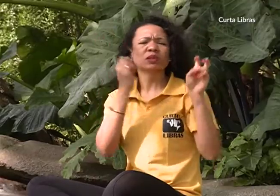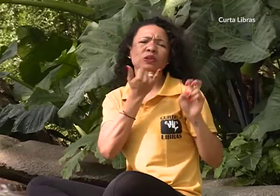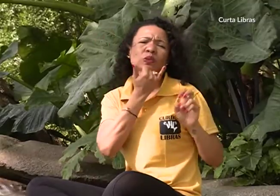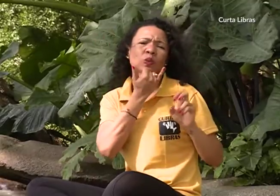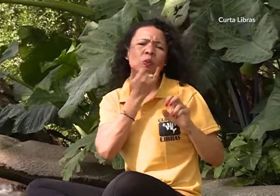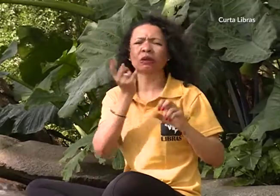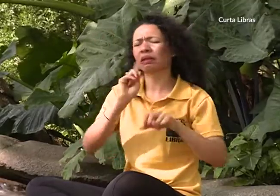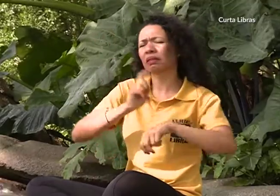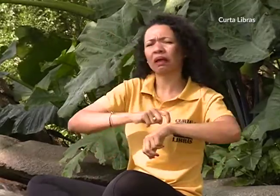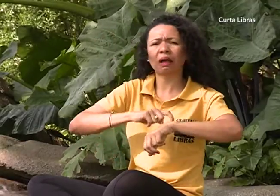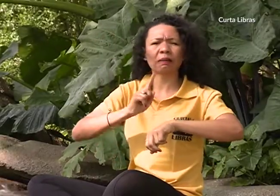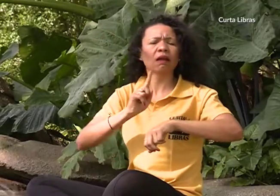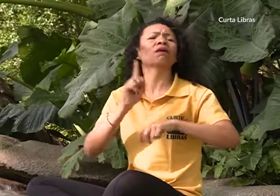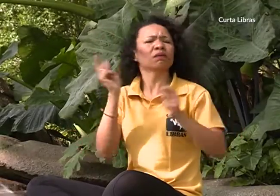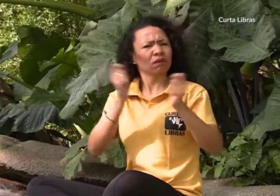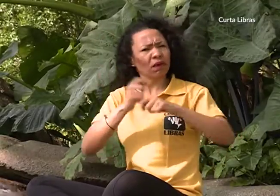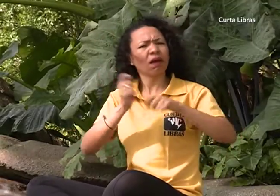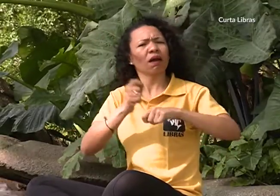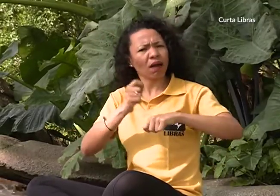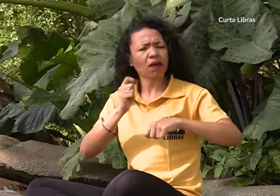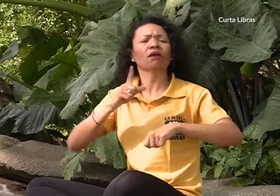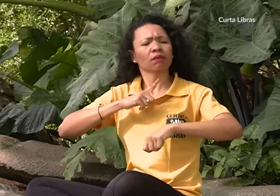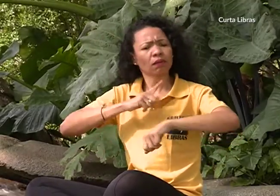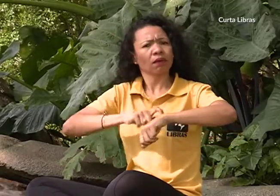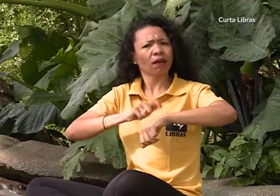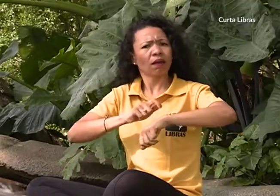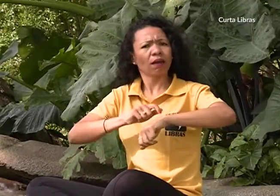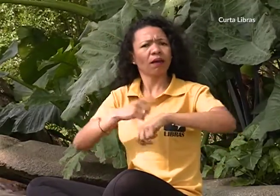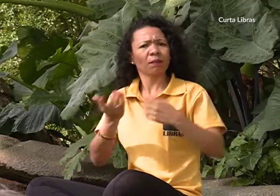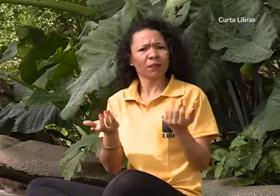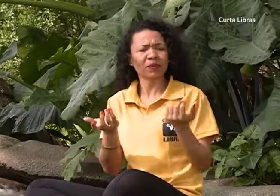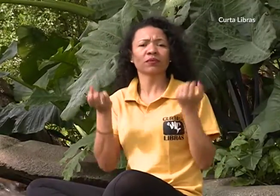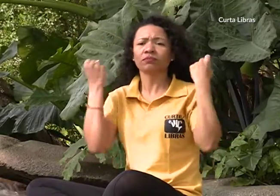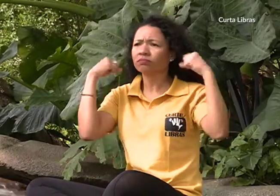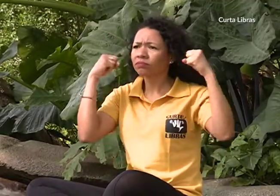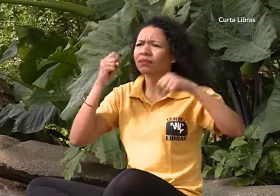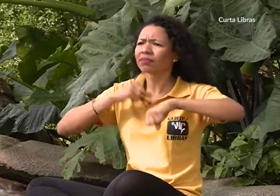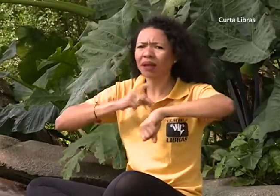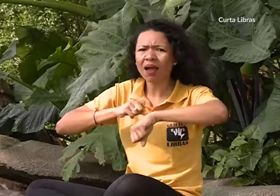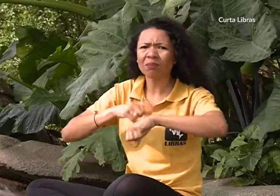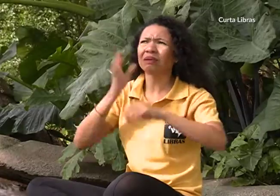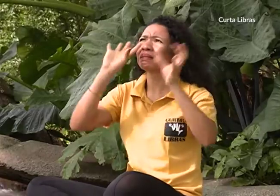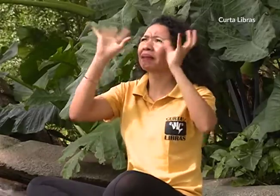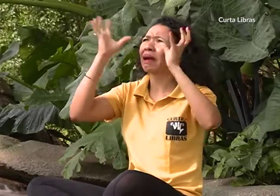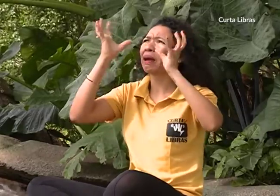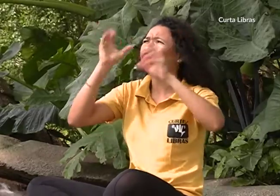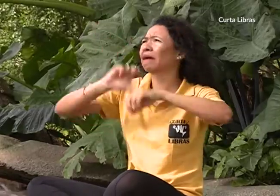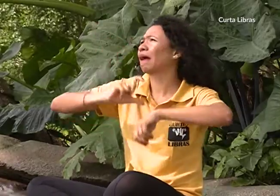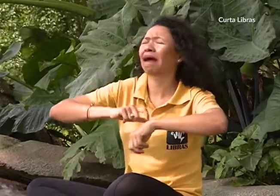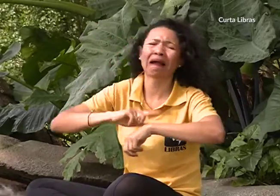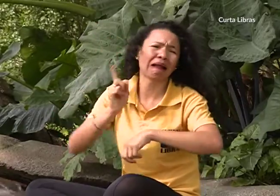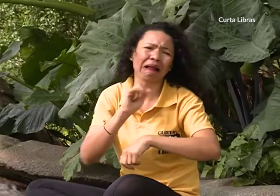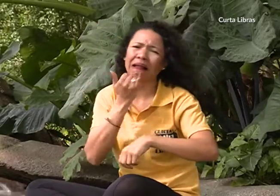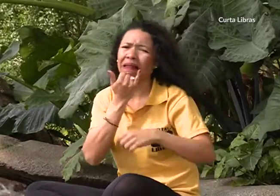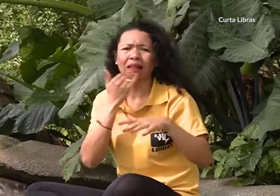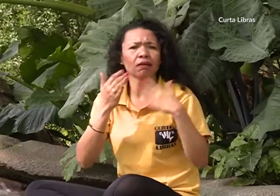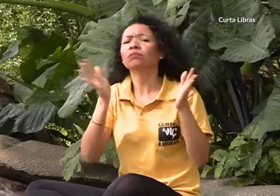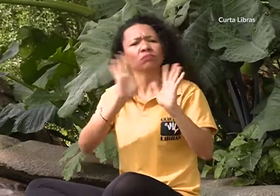Não arrume desculpas como falta de tempo. É possível encontrar tempo para realizar atividades físicas. O clima está ruim, não tem tempo, não são